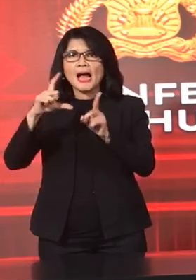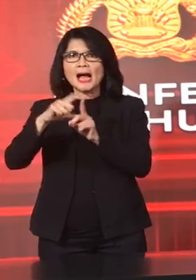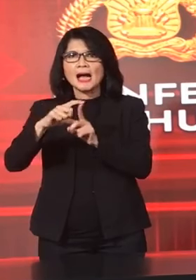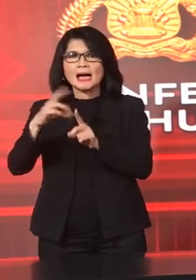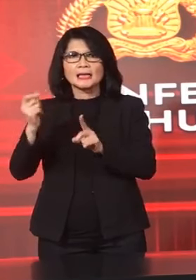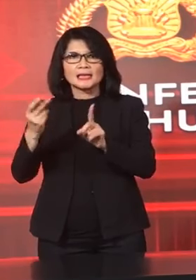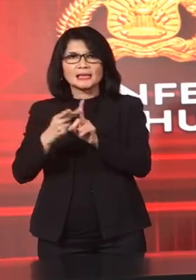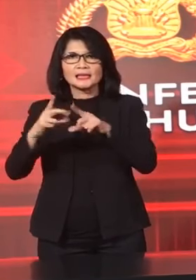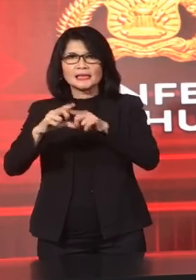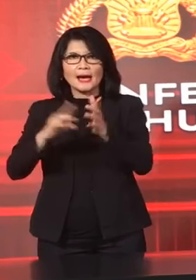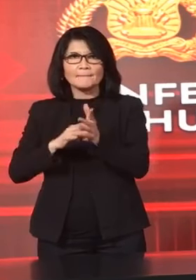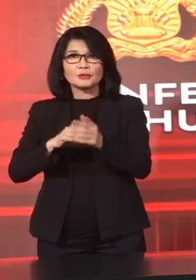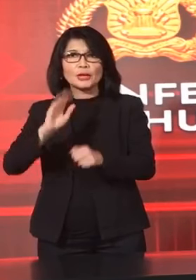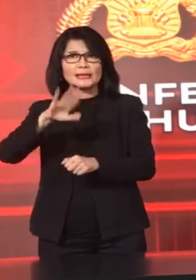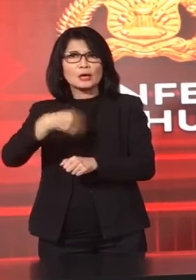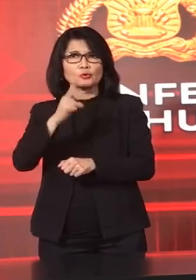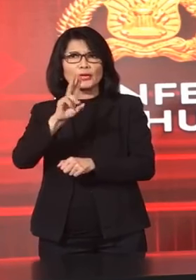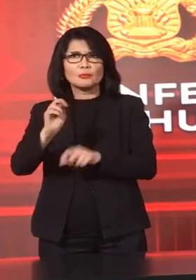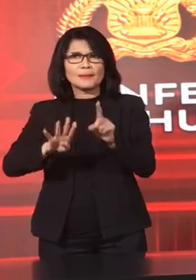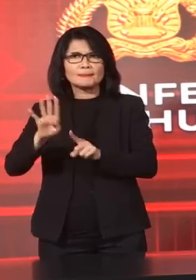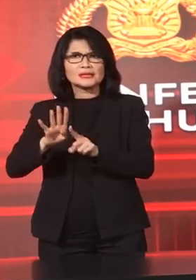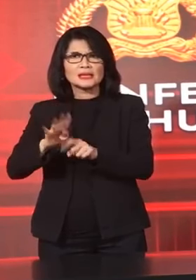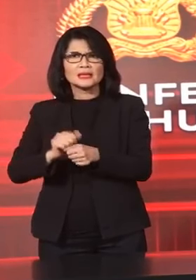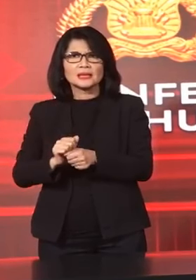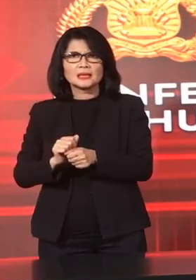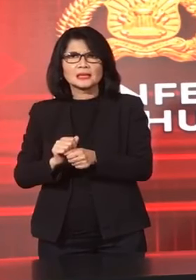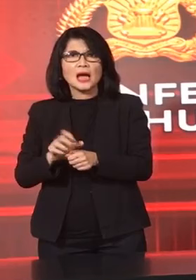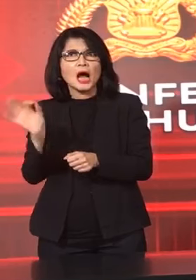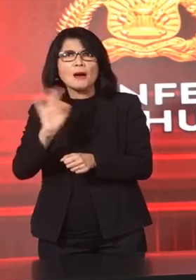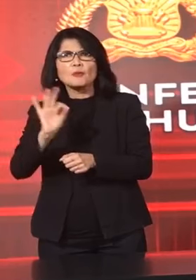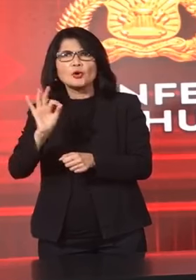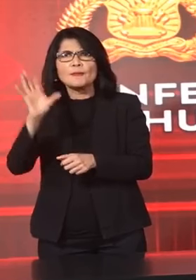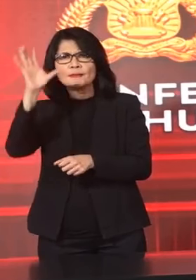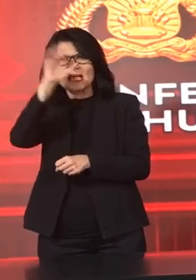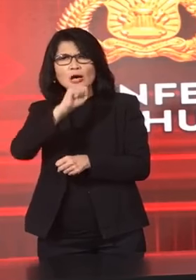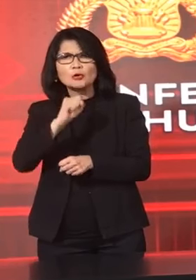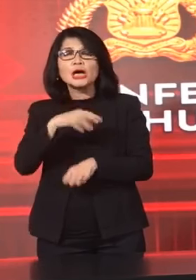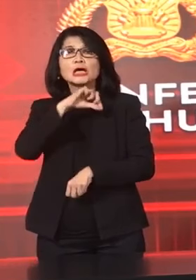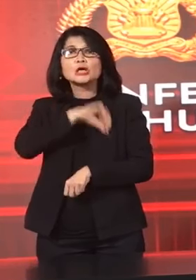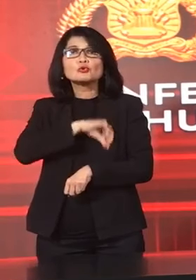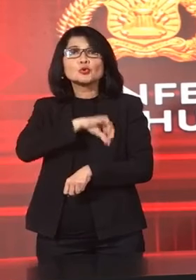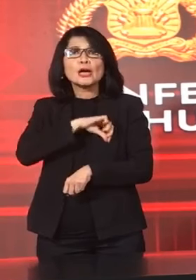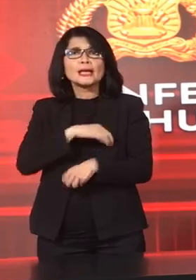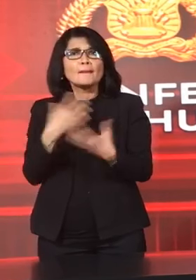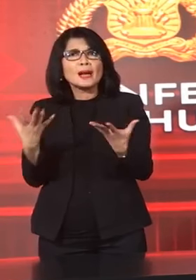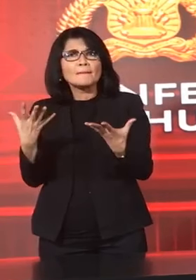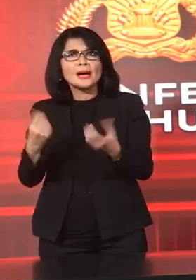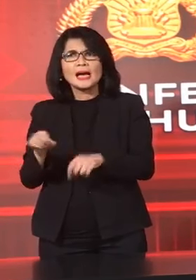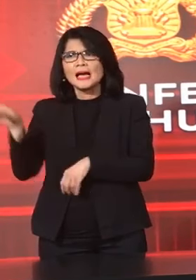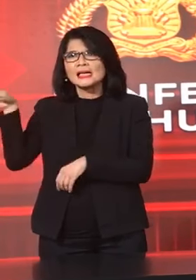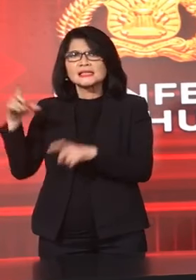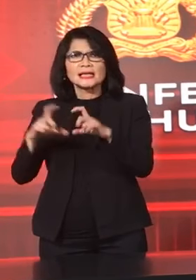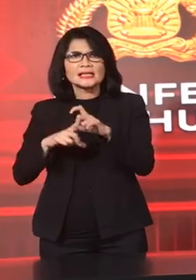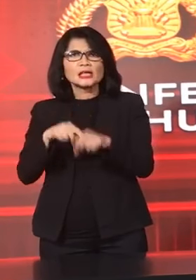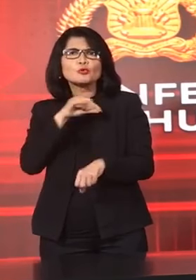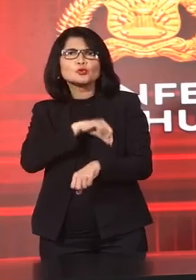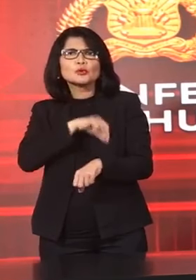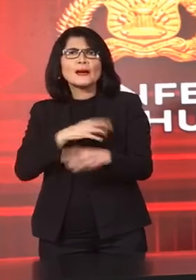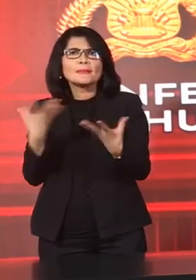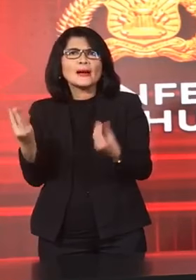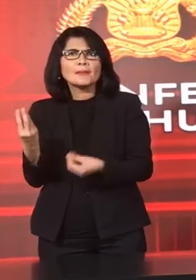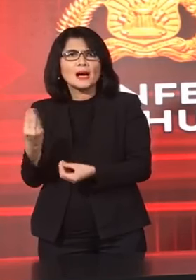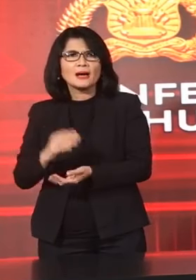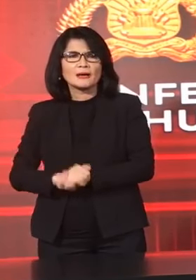Dinar itu Pak Itu kan tadi Dari 2014 Kan belum ketahuan tuh Pak Akumulasi keuntungan Dari tersangka ZS itu Berapa sih Pak